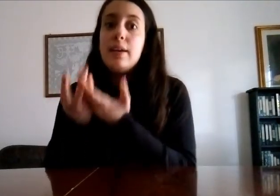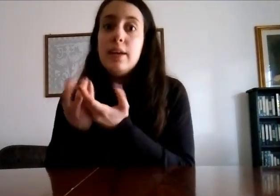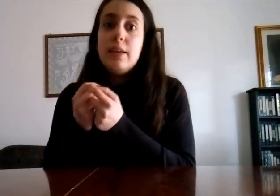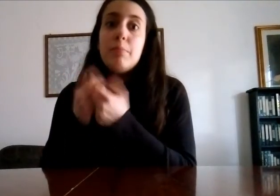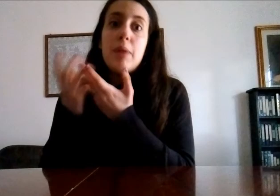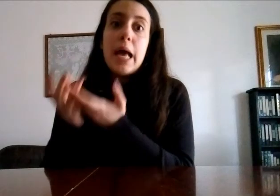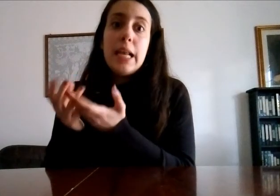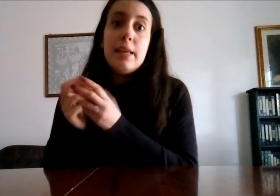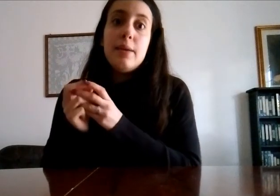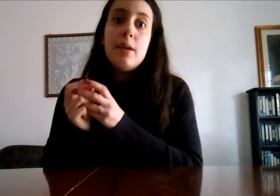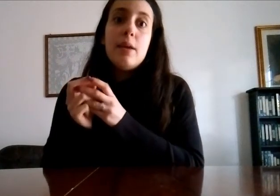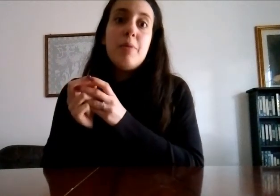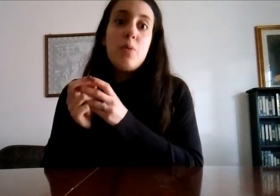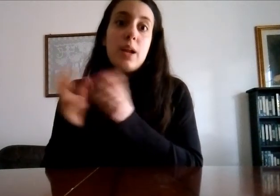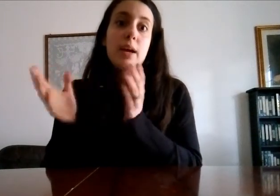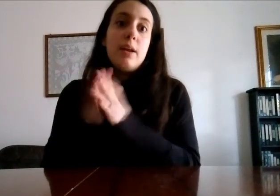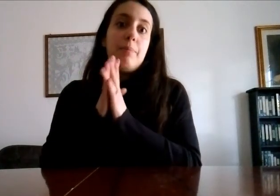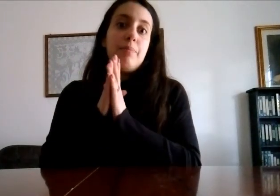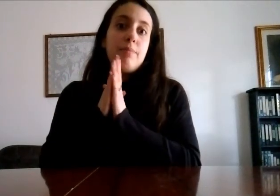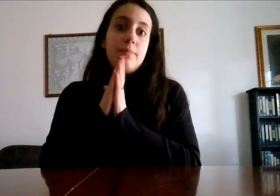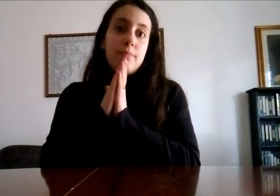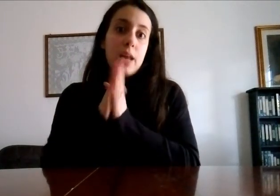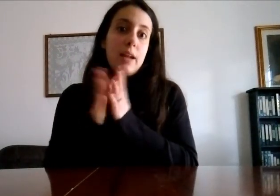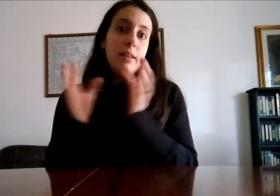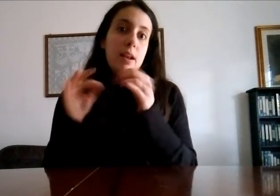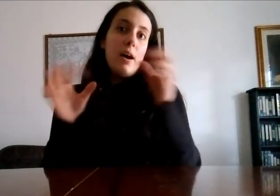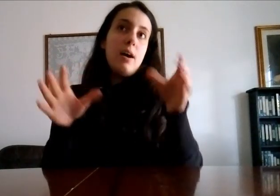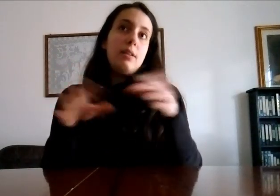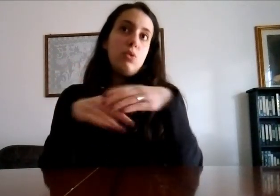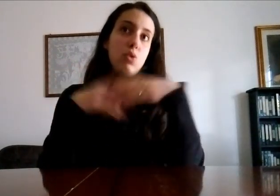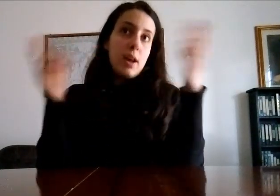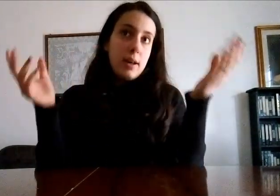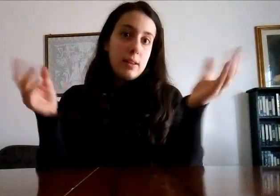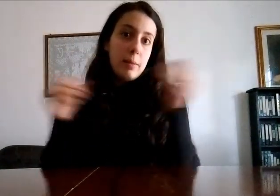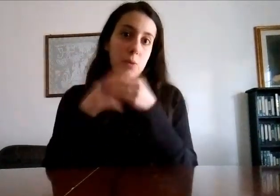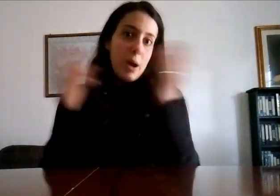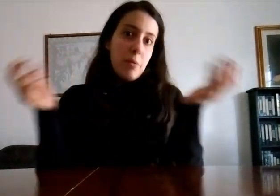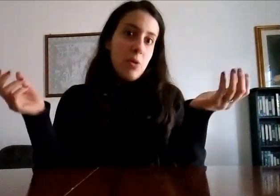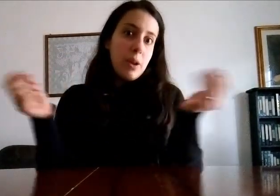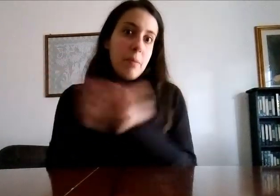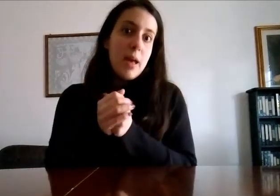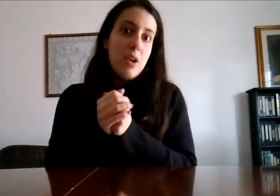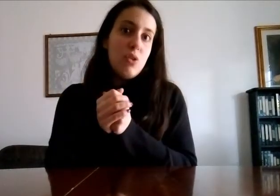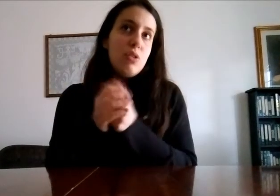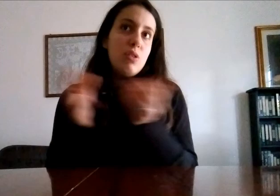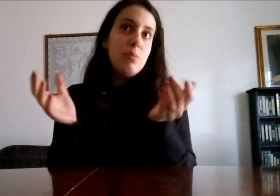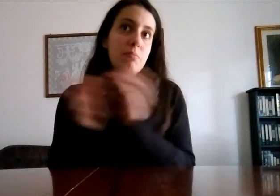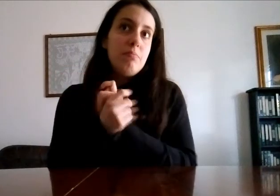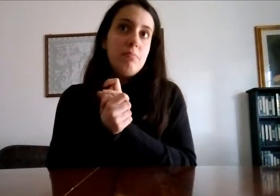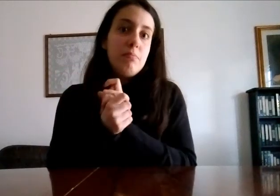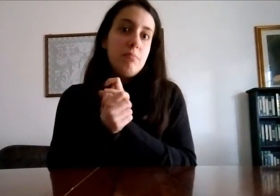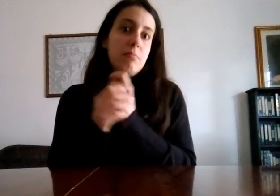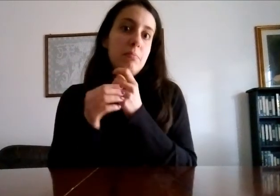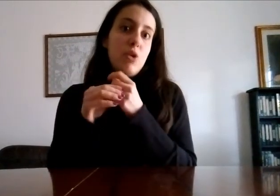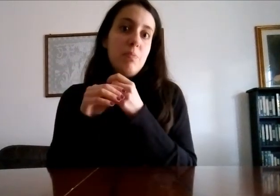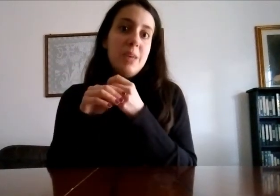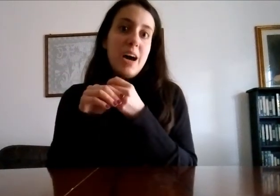carini belli poi quel cane al di là del suo carattere ma è un amore bello pelo